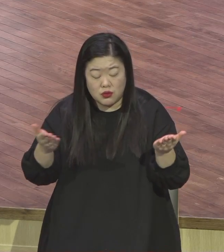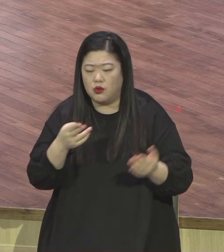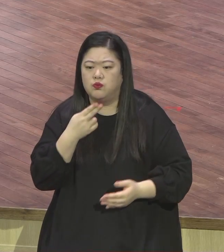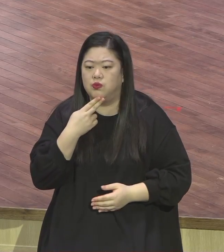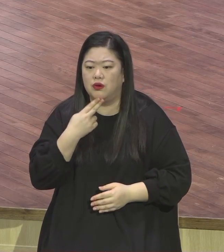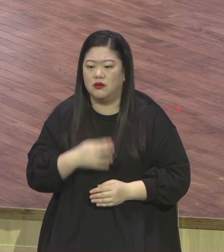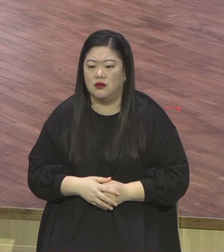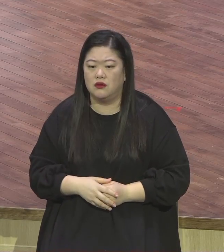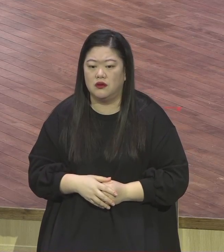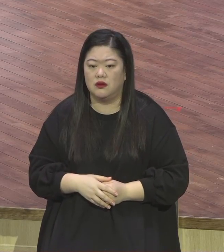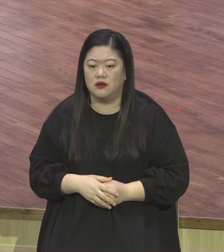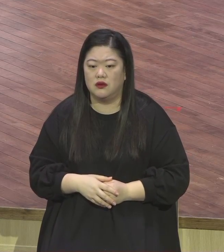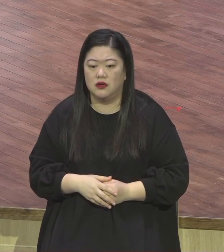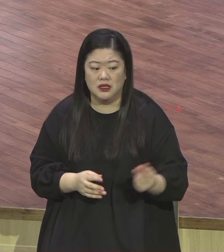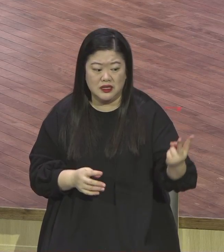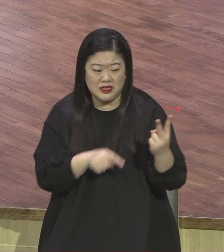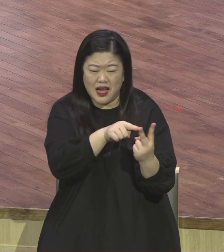불안 불편을 끼치는 존재들